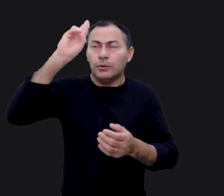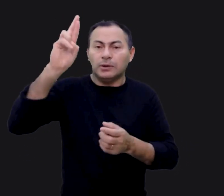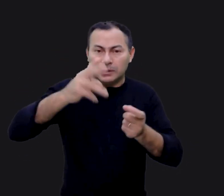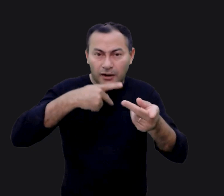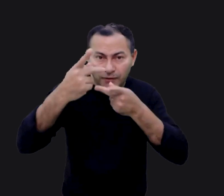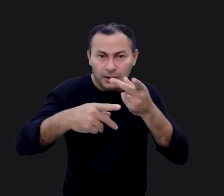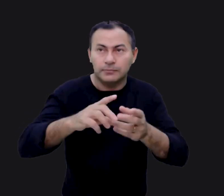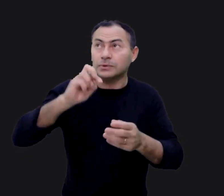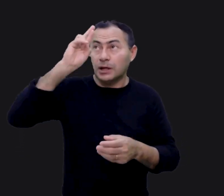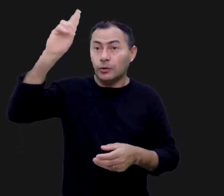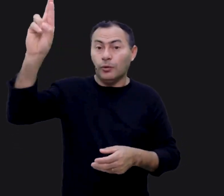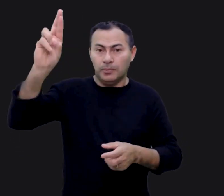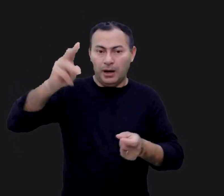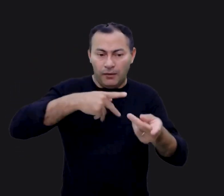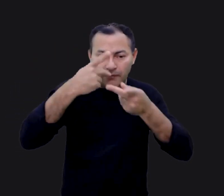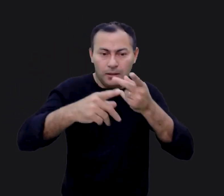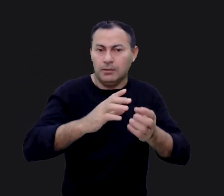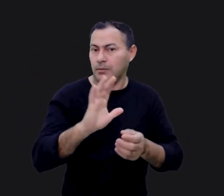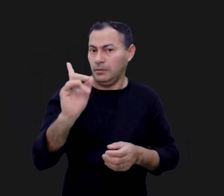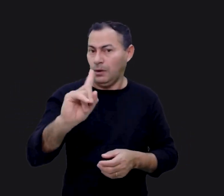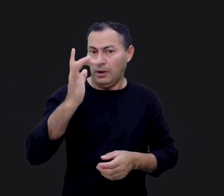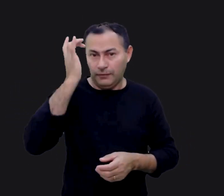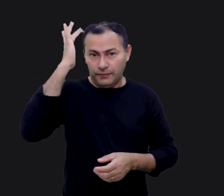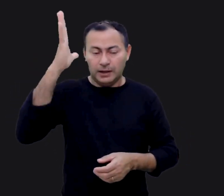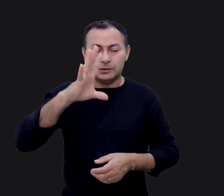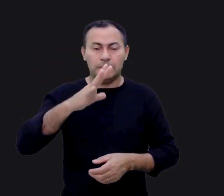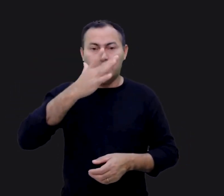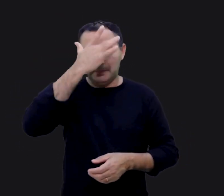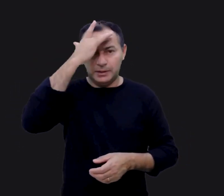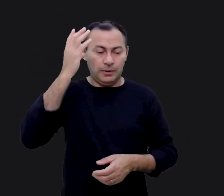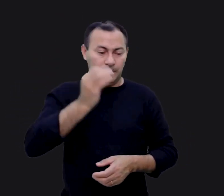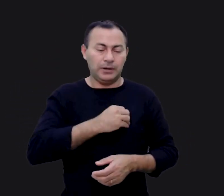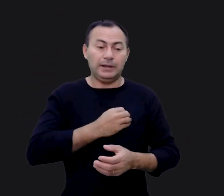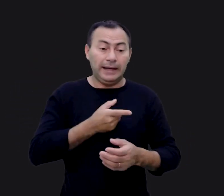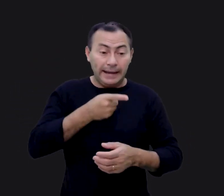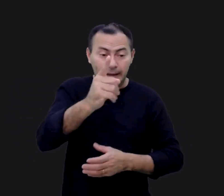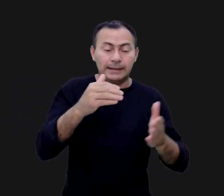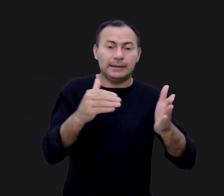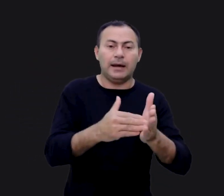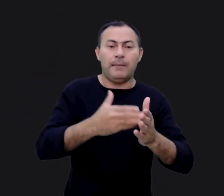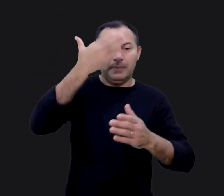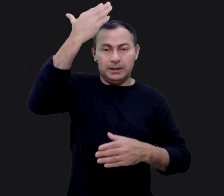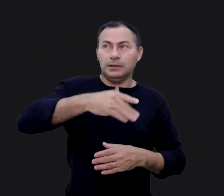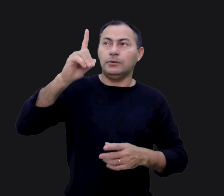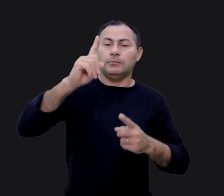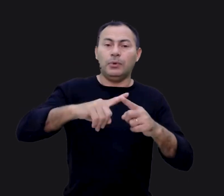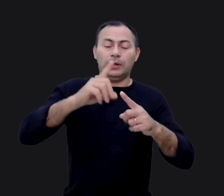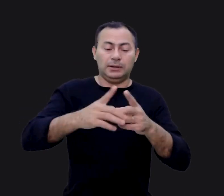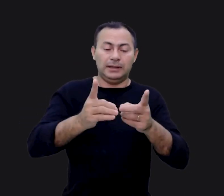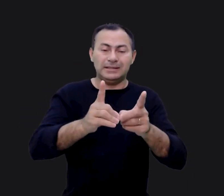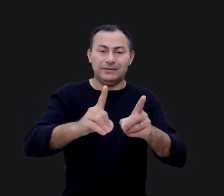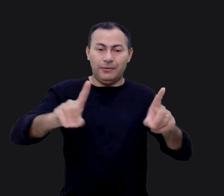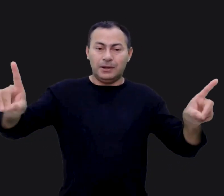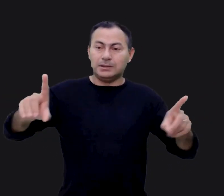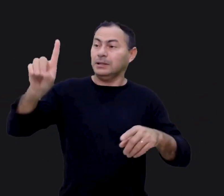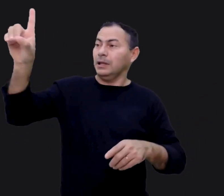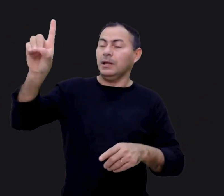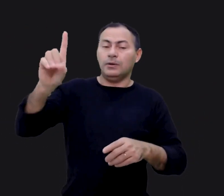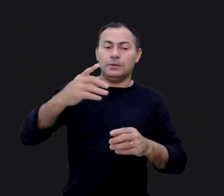nos dizendo? Ele diz que não é fácil para o homem pecador ir até a presença de Deus, porque existe o divórcio entre Deus e o homem em